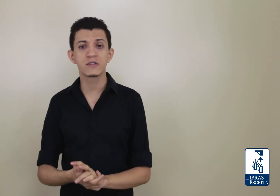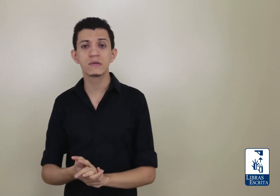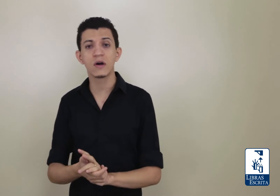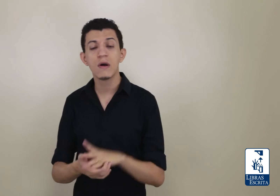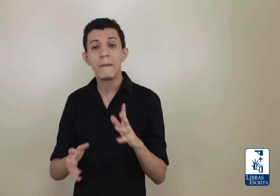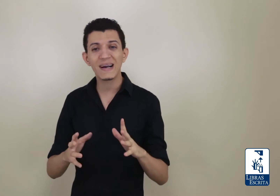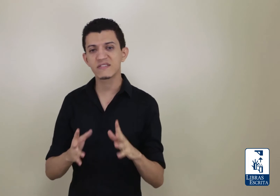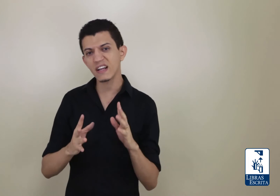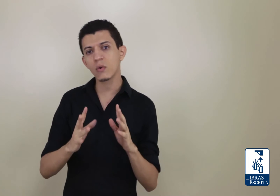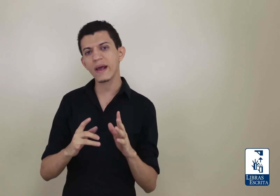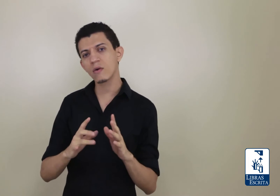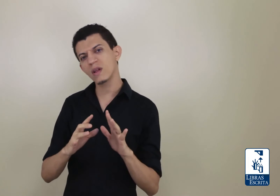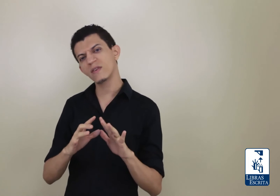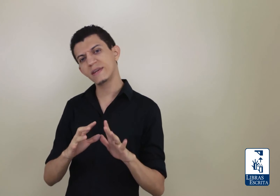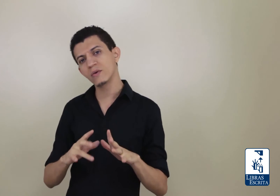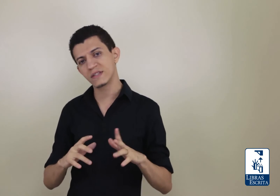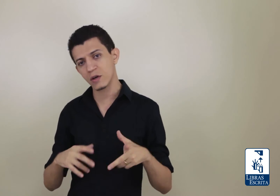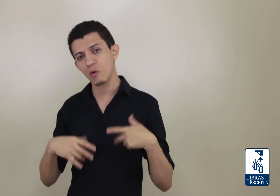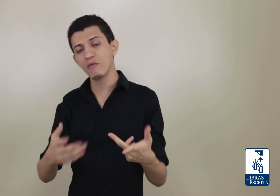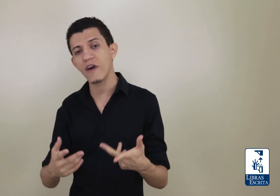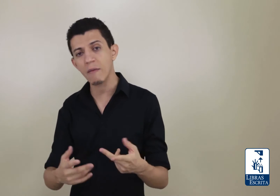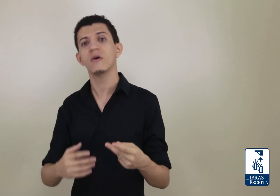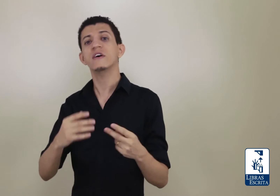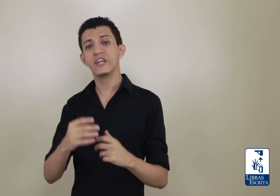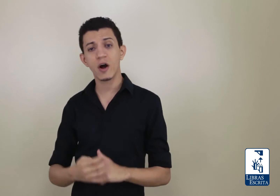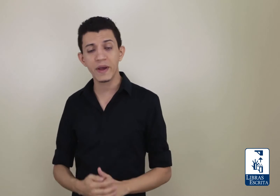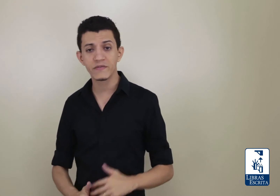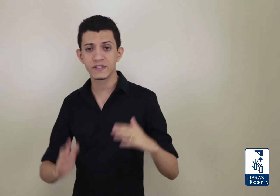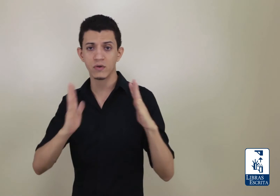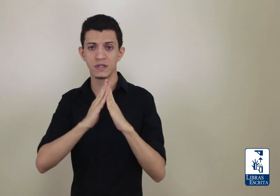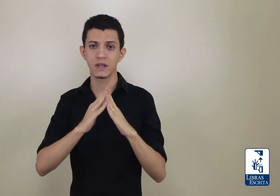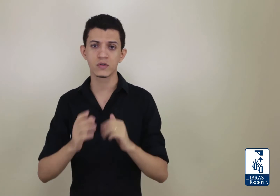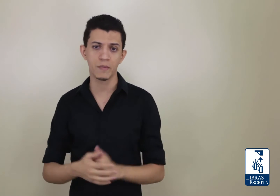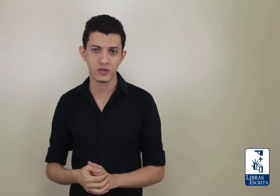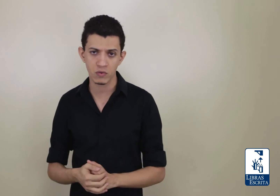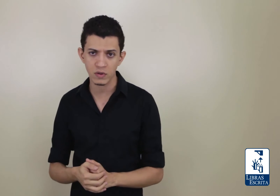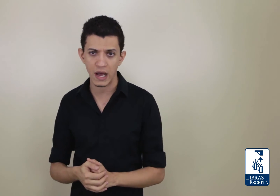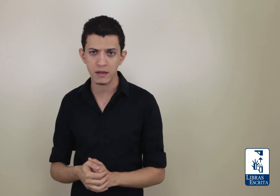discussão, mas fato é que quando você usa isso aqui como um verbo, geralmente você usa então somente um contato.